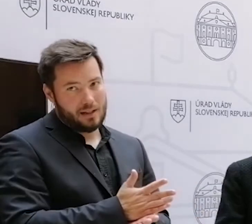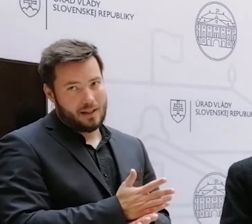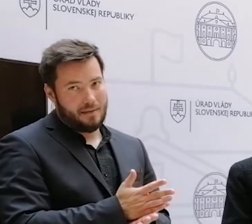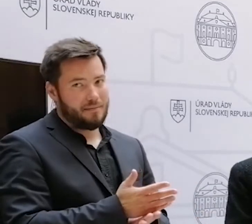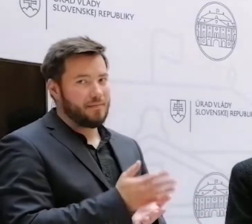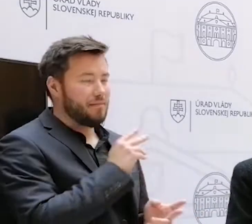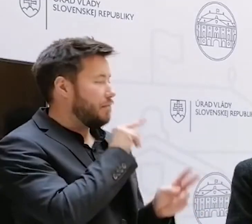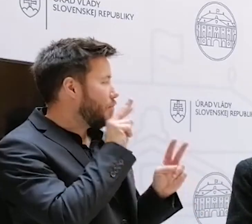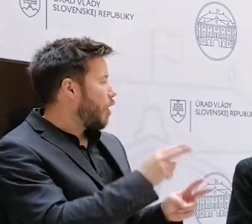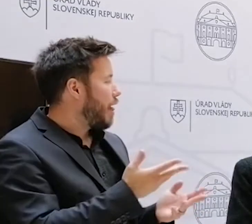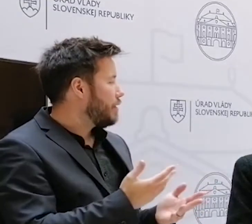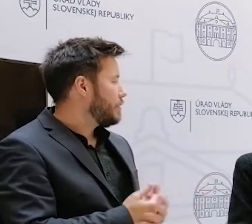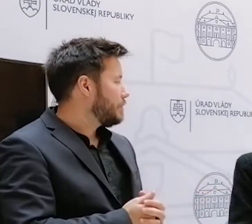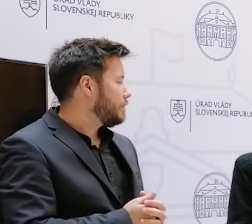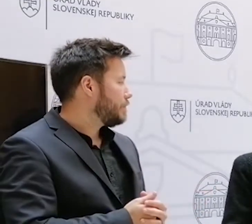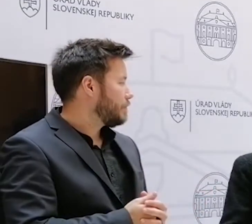Ako sa na to pozeráte vy?